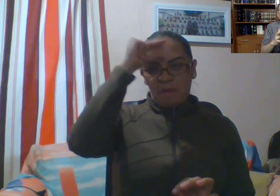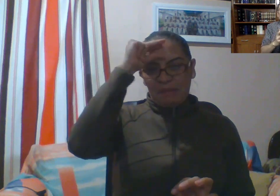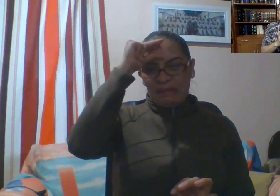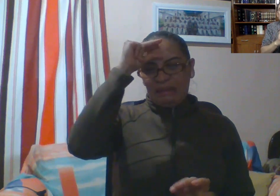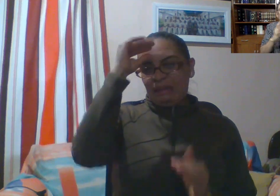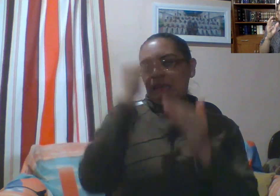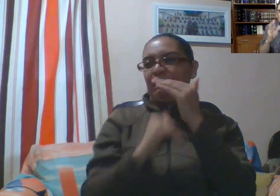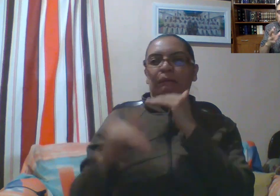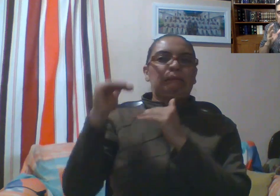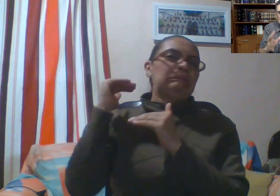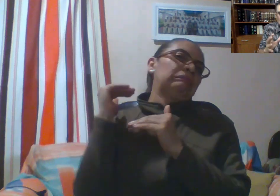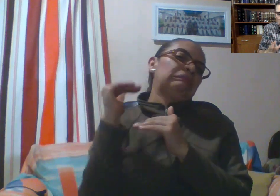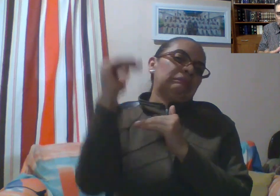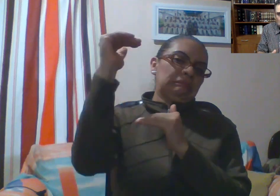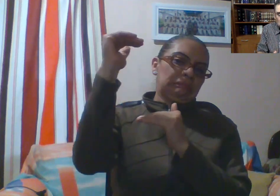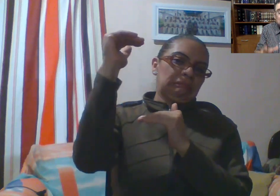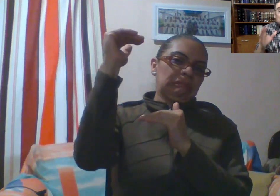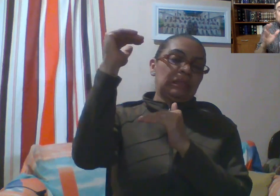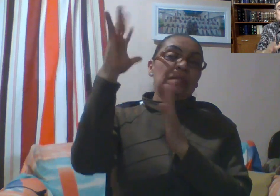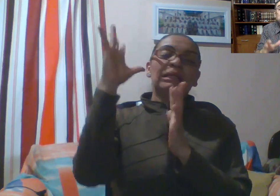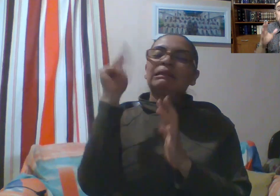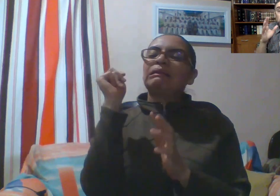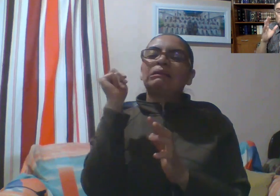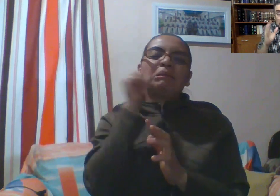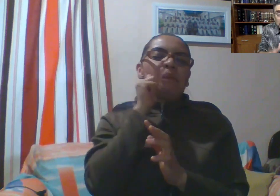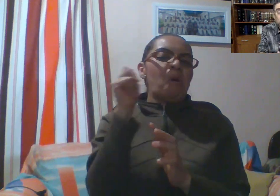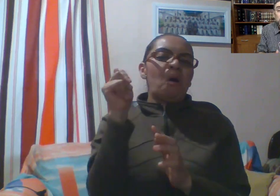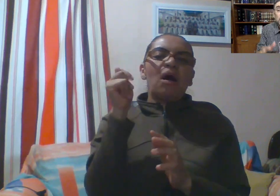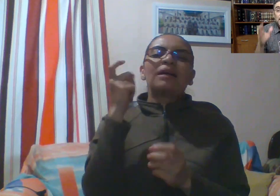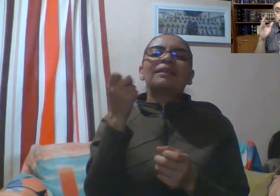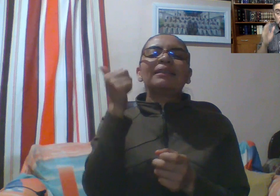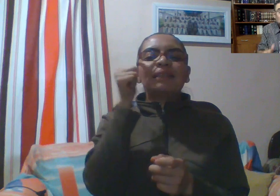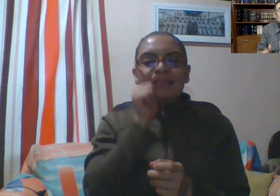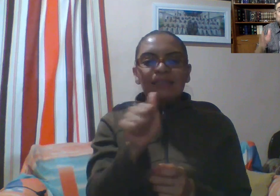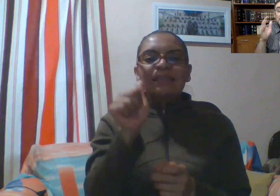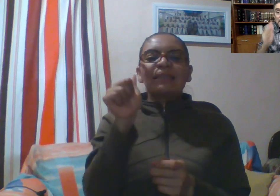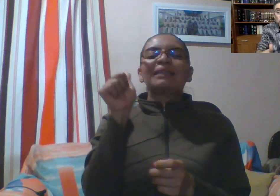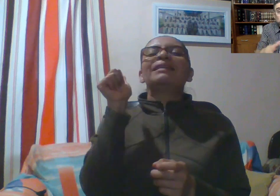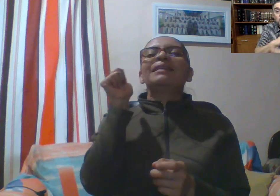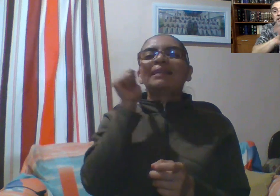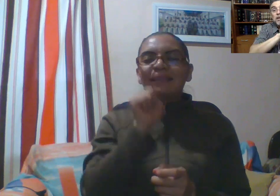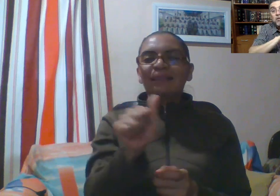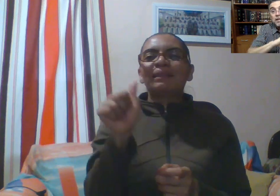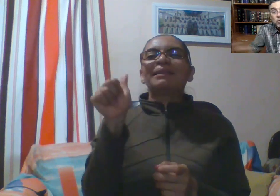tan experto seas en hacer una cosa, siempre habrá un niño japonés de siete años que lo hace mejor que tú.